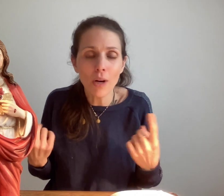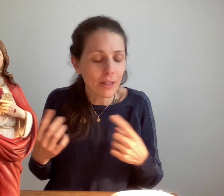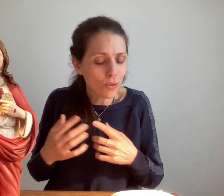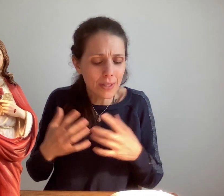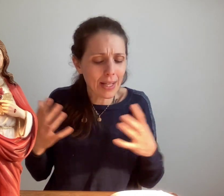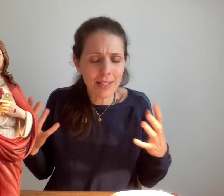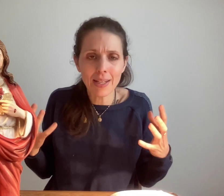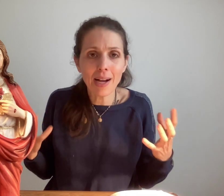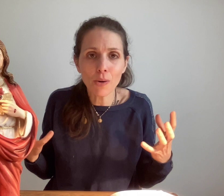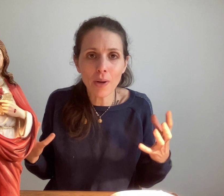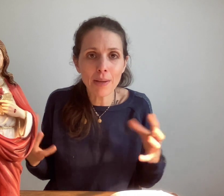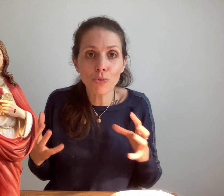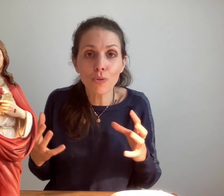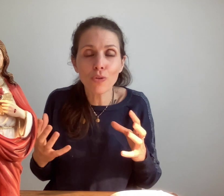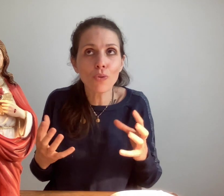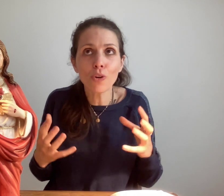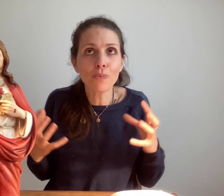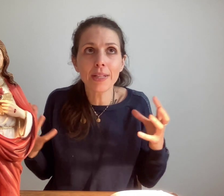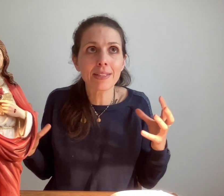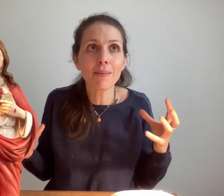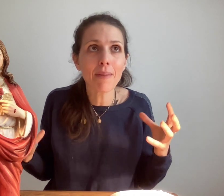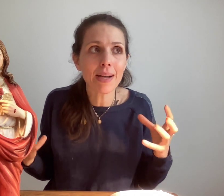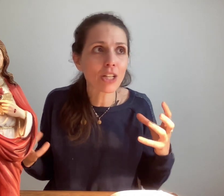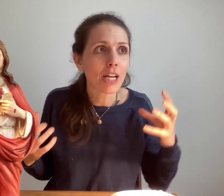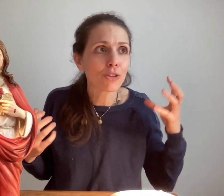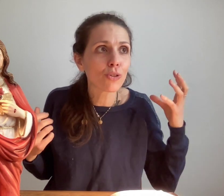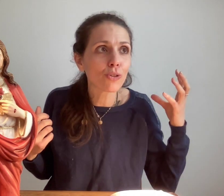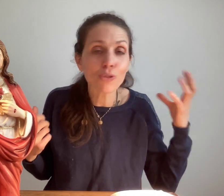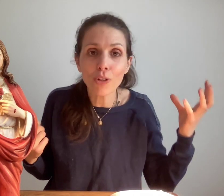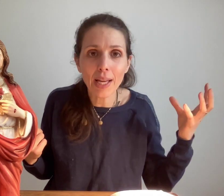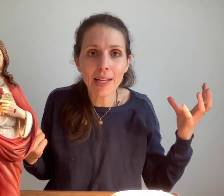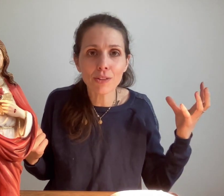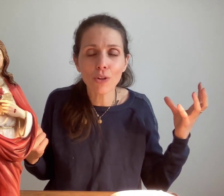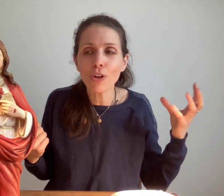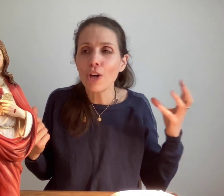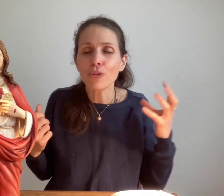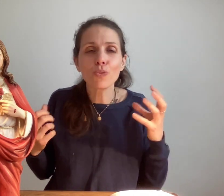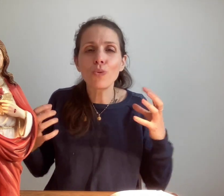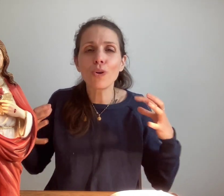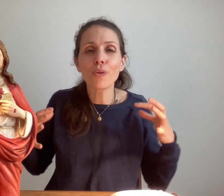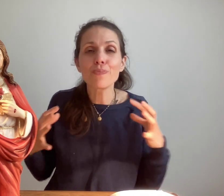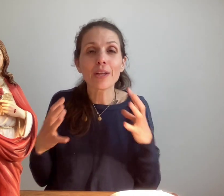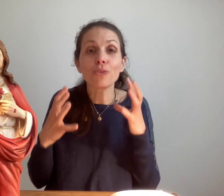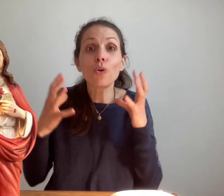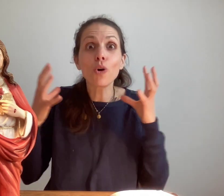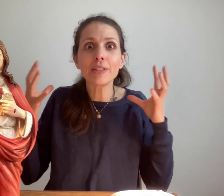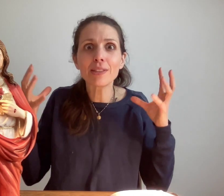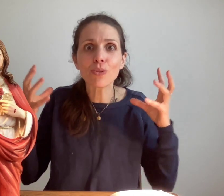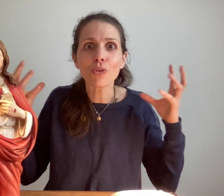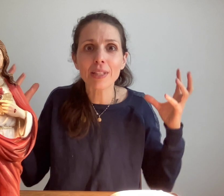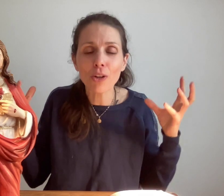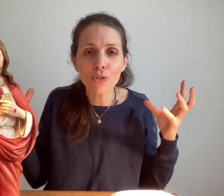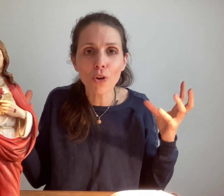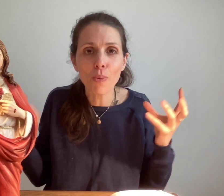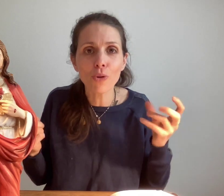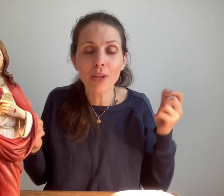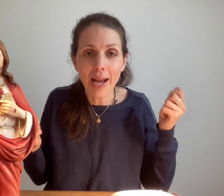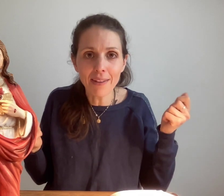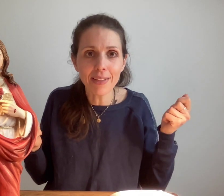donc c'est incroyable nous devenons comme des images de notre créateur nous grandissons dans cette ressemblance avec